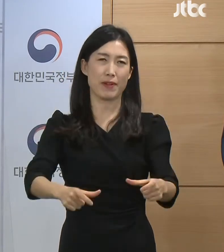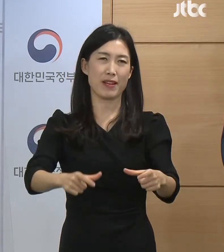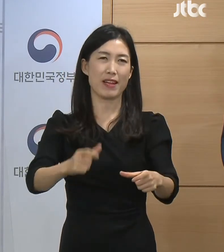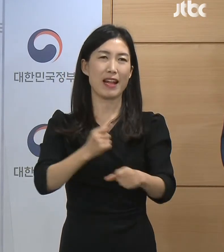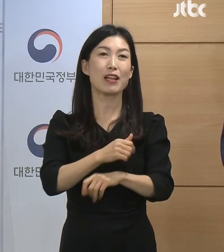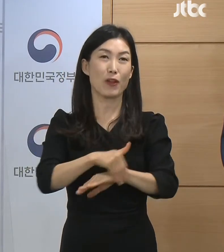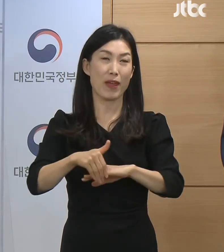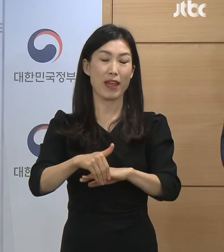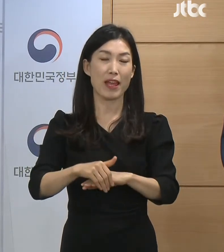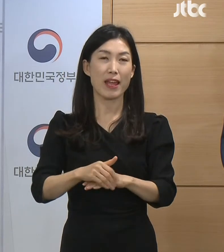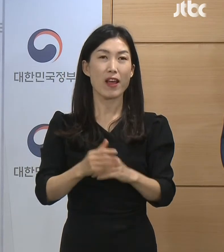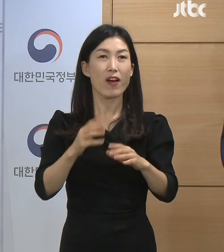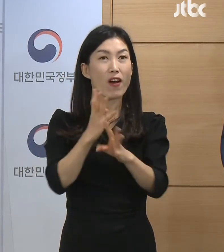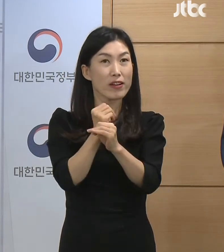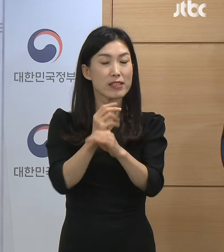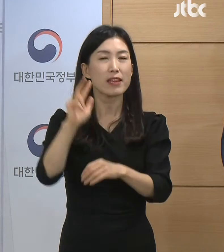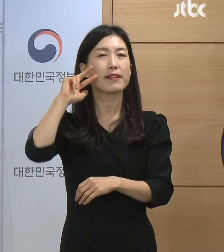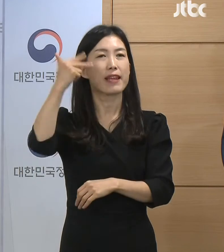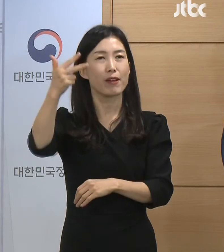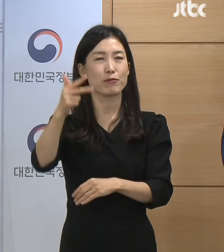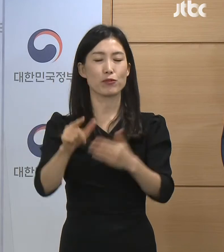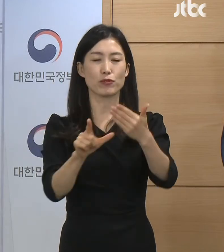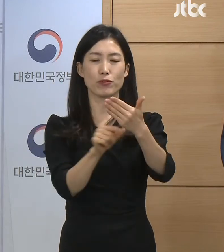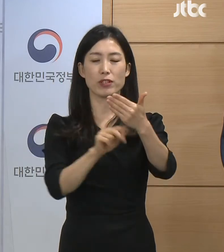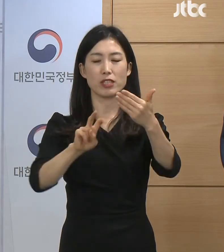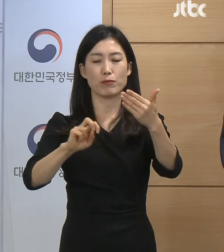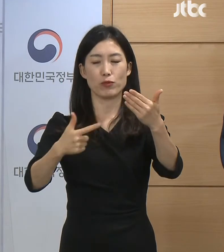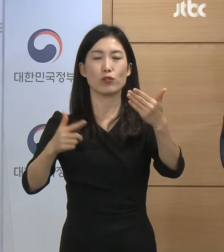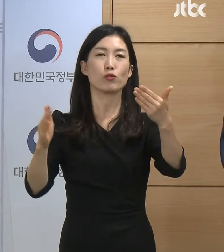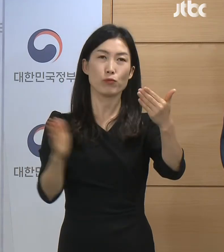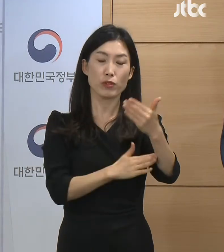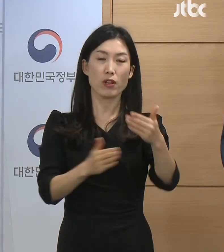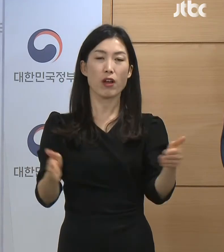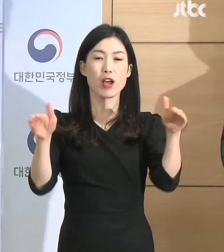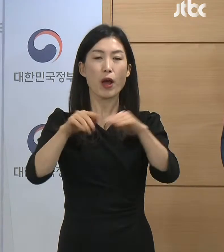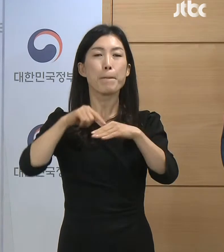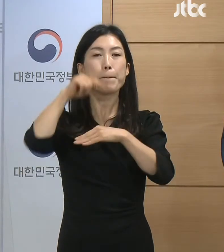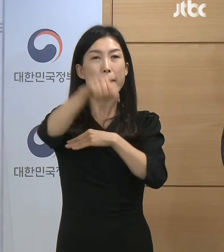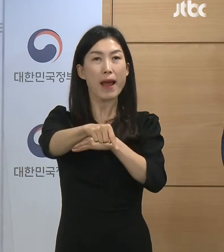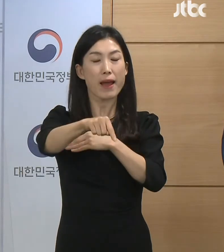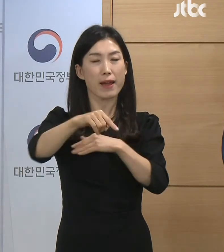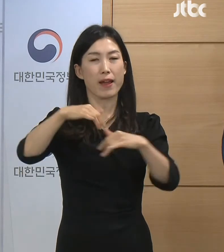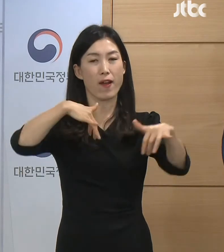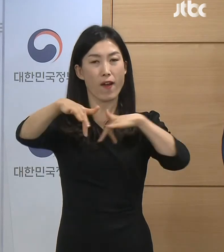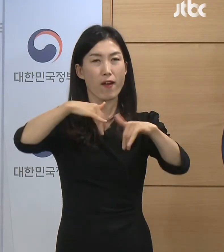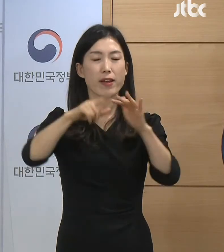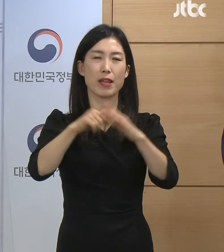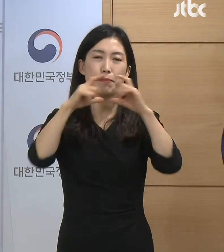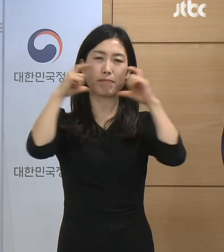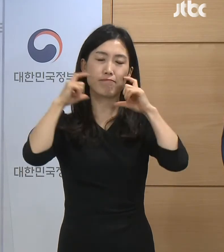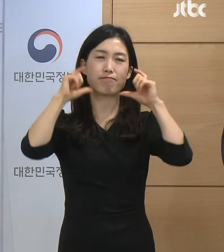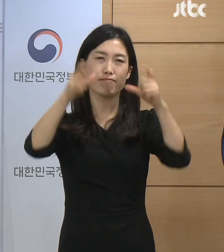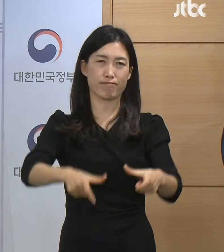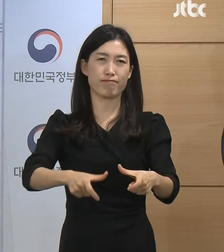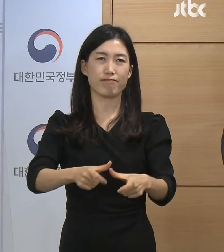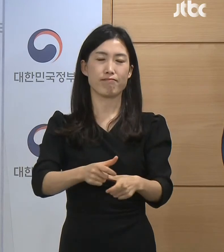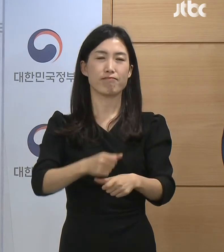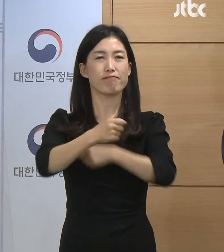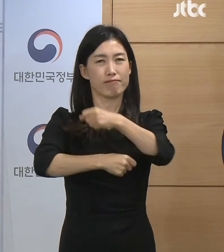다음 주 월요일부터 실외 마스크 착용 의무를 해제하고 국민의 자율적 신천을 권고합니다.